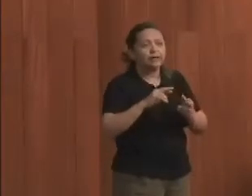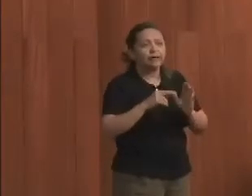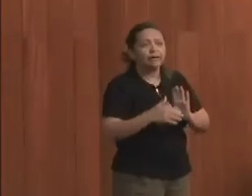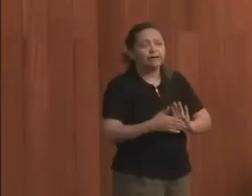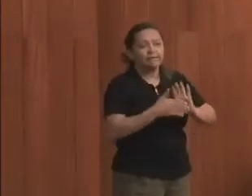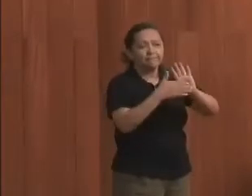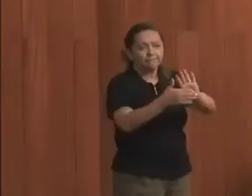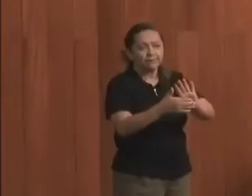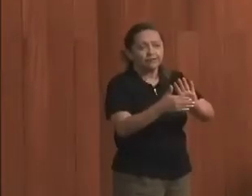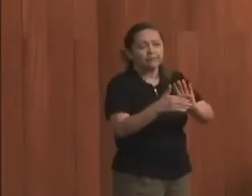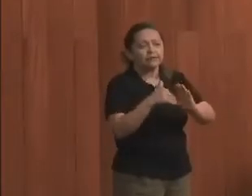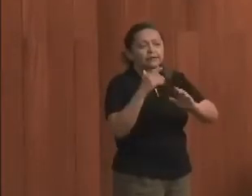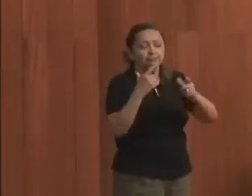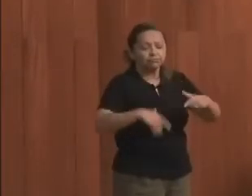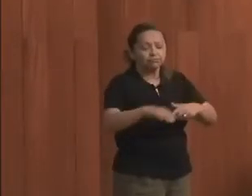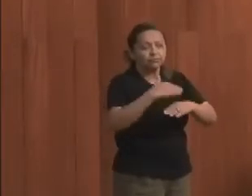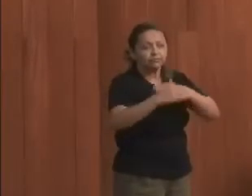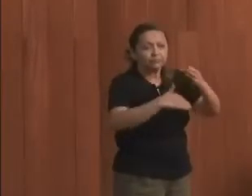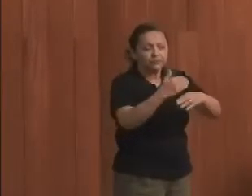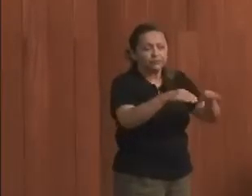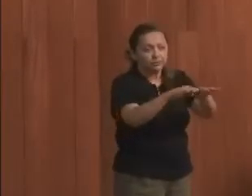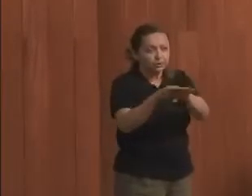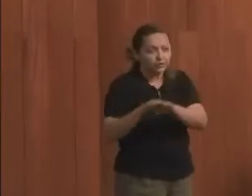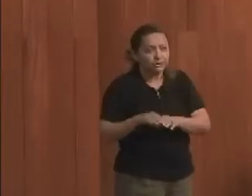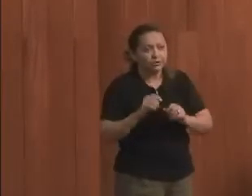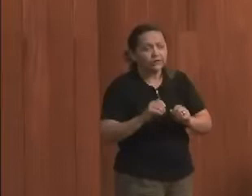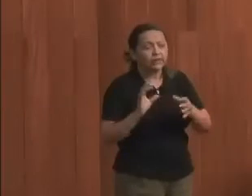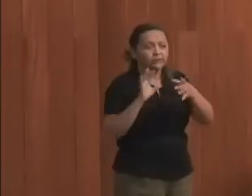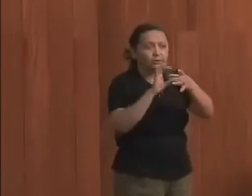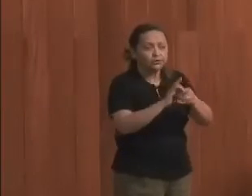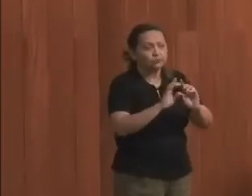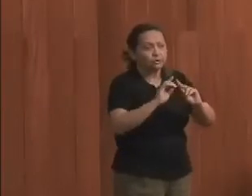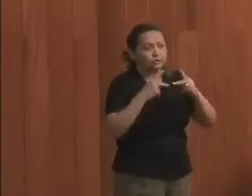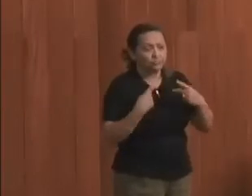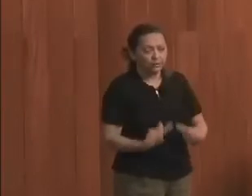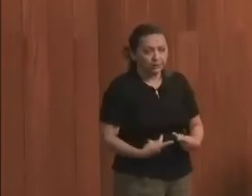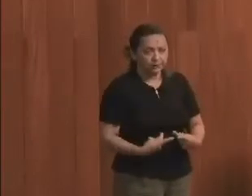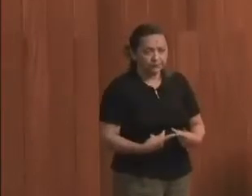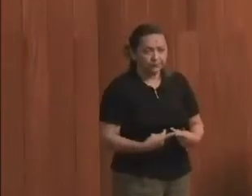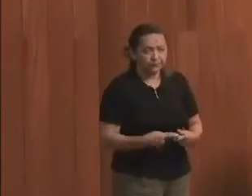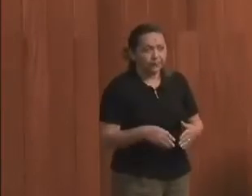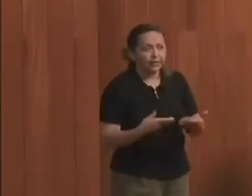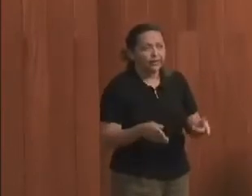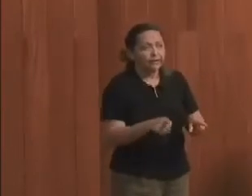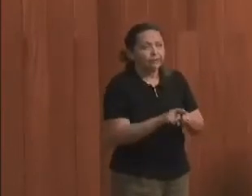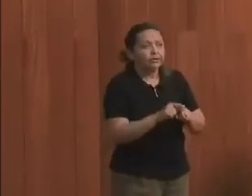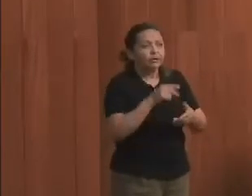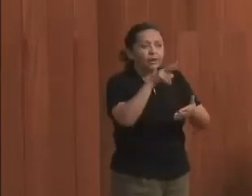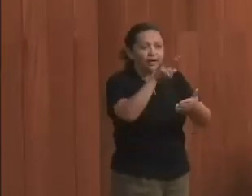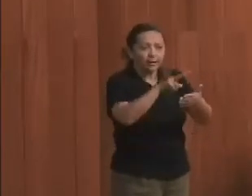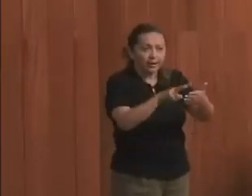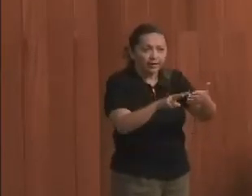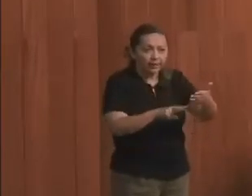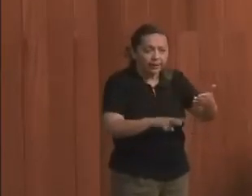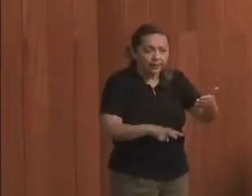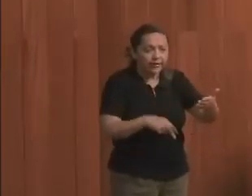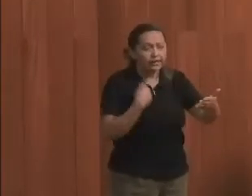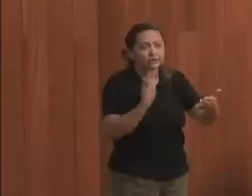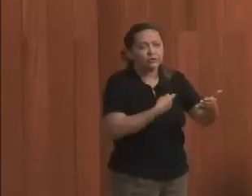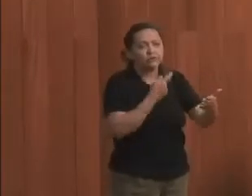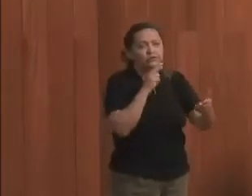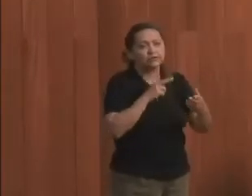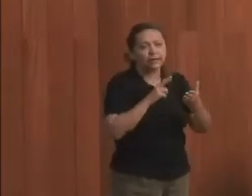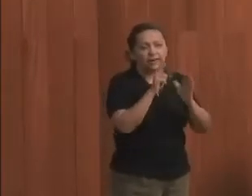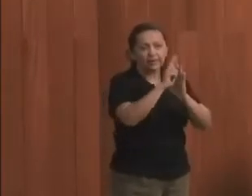esse campo progressista, democrático, que está em consonância com os direitos humanos. E aí eu queria ler as nossas